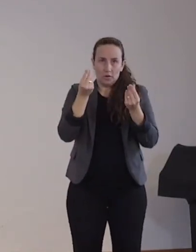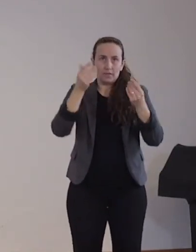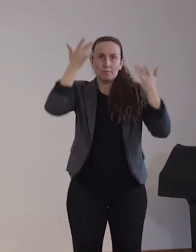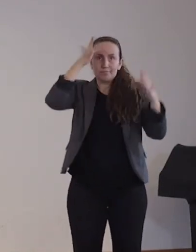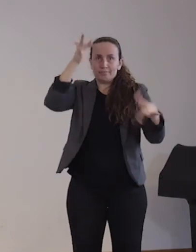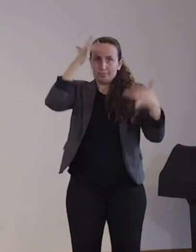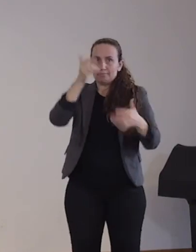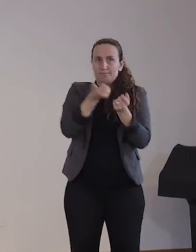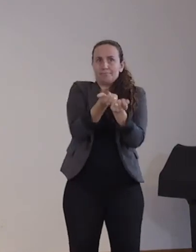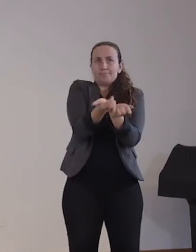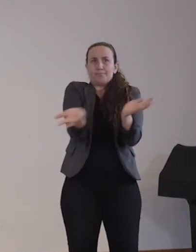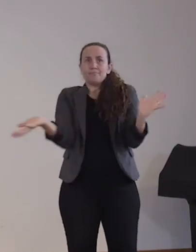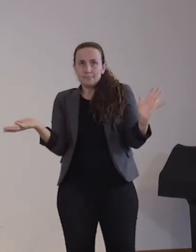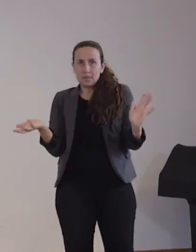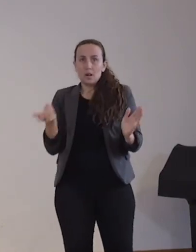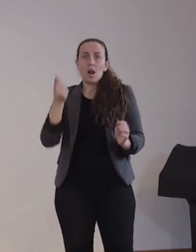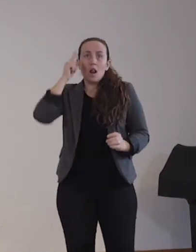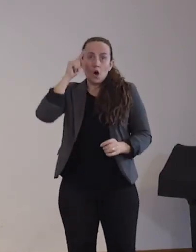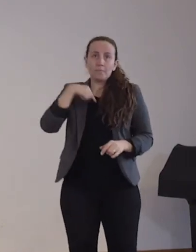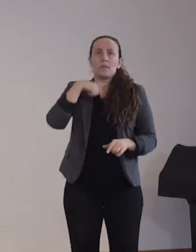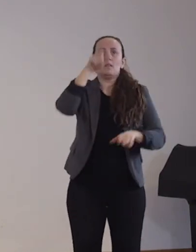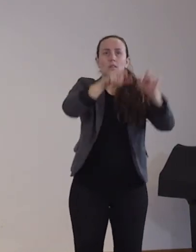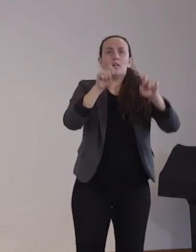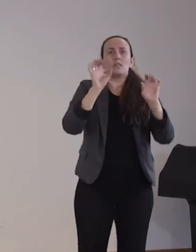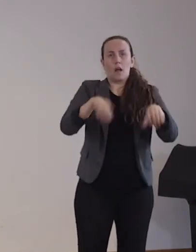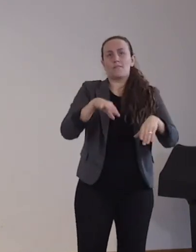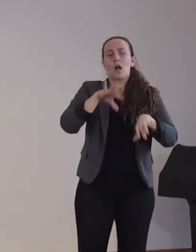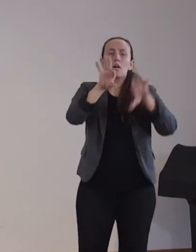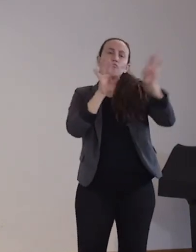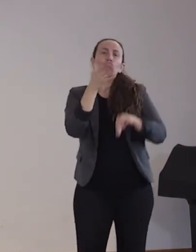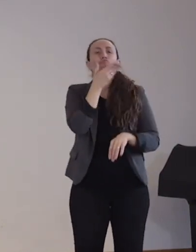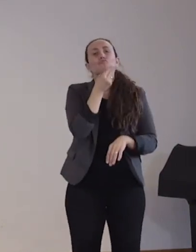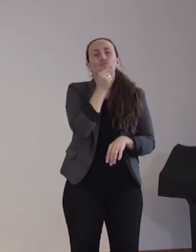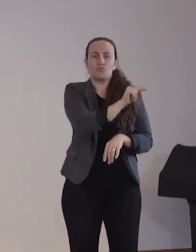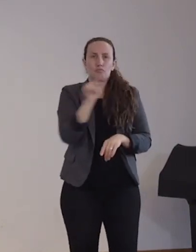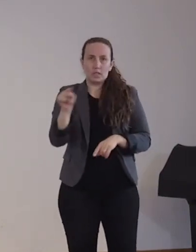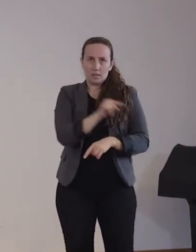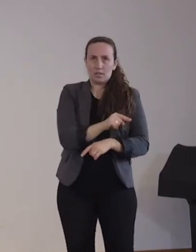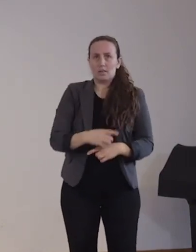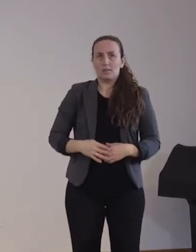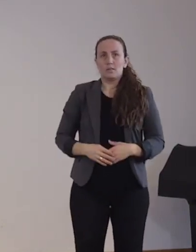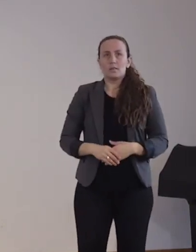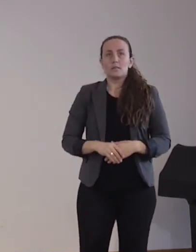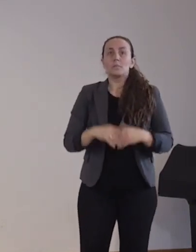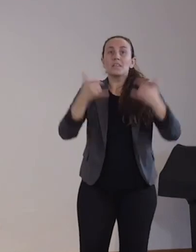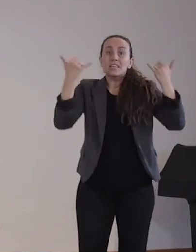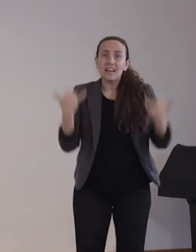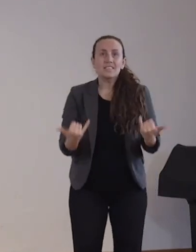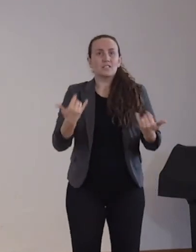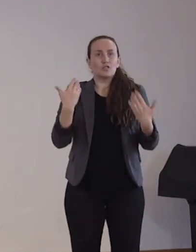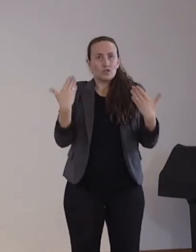haben wird, aber derzeit werden Impfstoffe verimpft, die da sind. Vielen Dank.